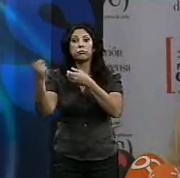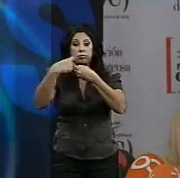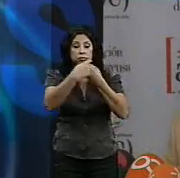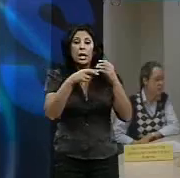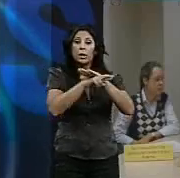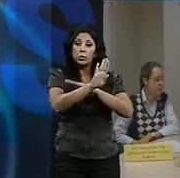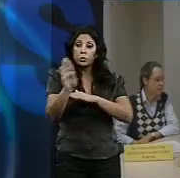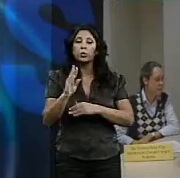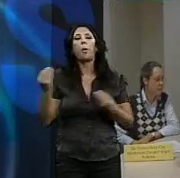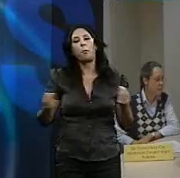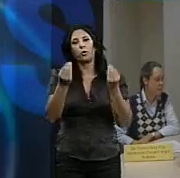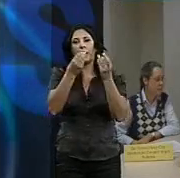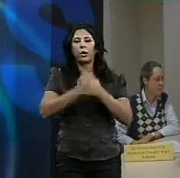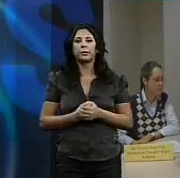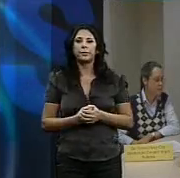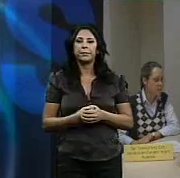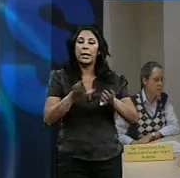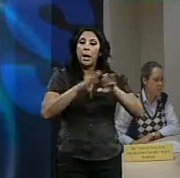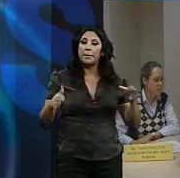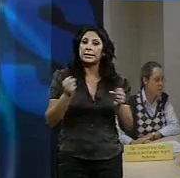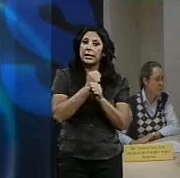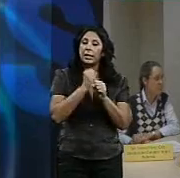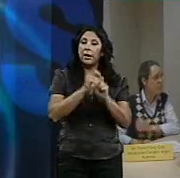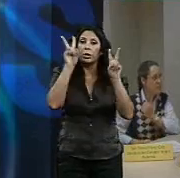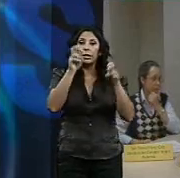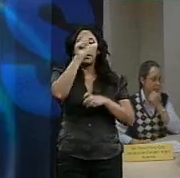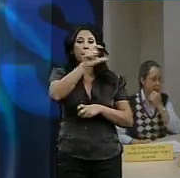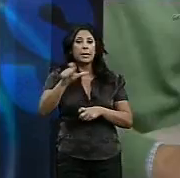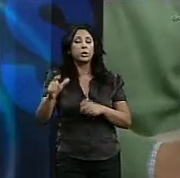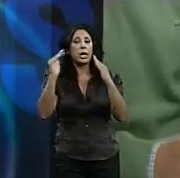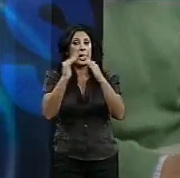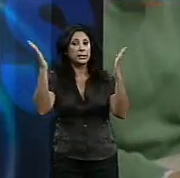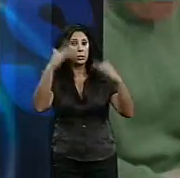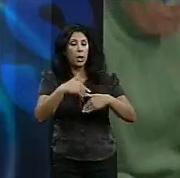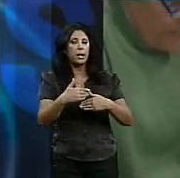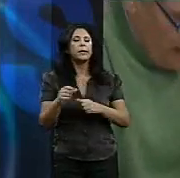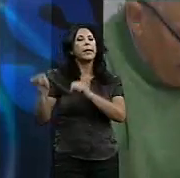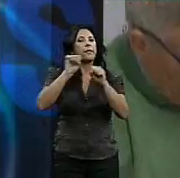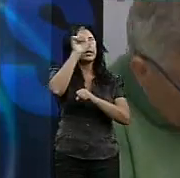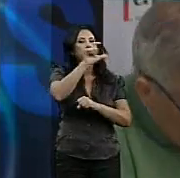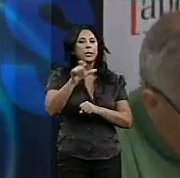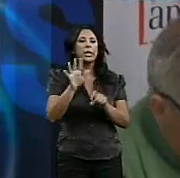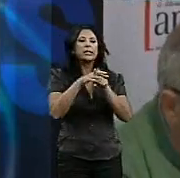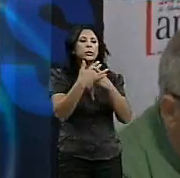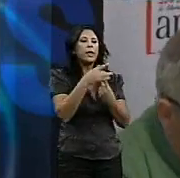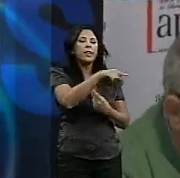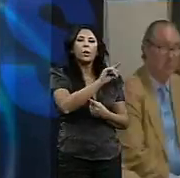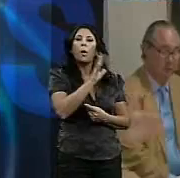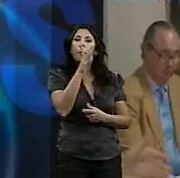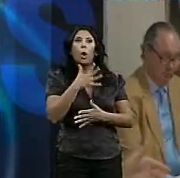mejor. La mesa de trabajo de la campaña de personas sin hogar defiende que los sin tensión no llegan a su situación por voluntad propia. Por ello, este